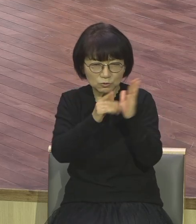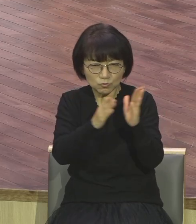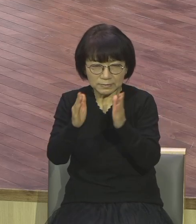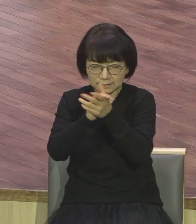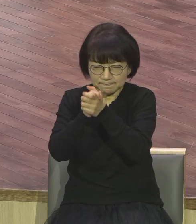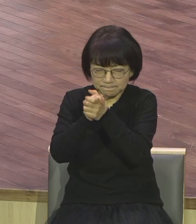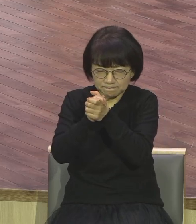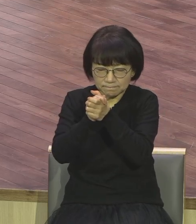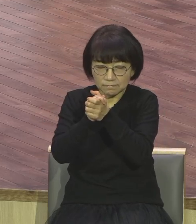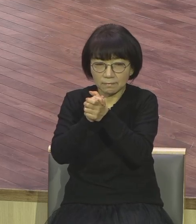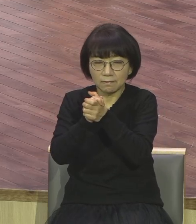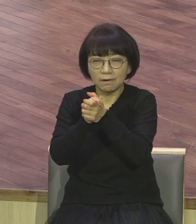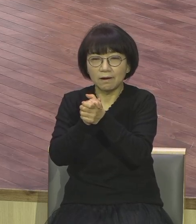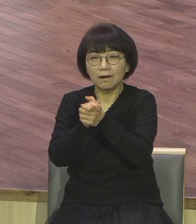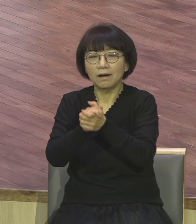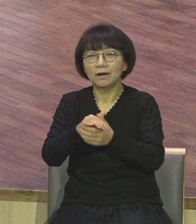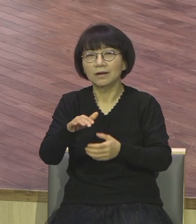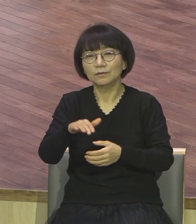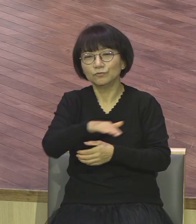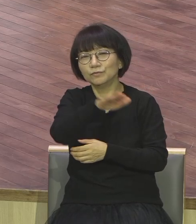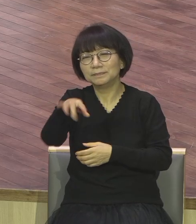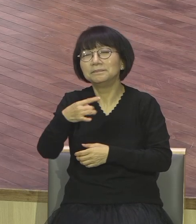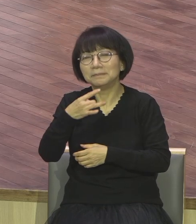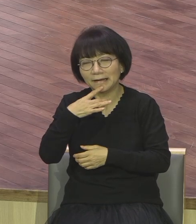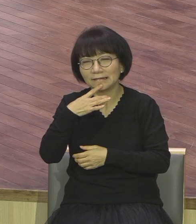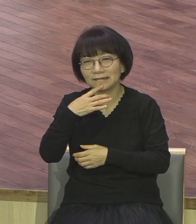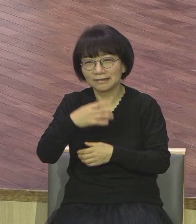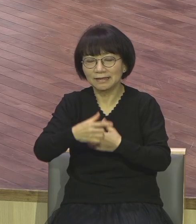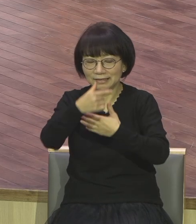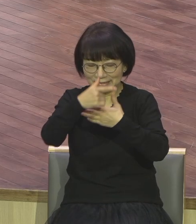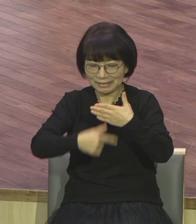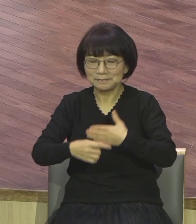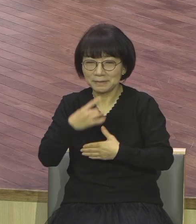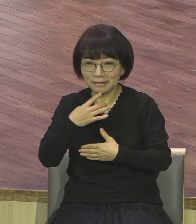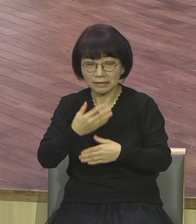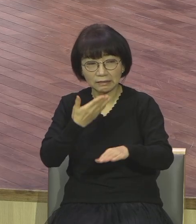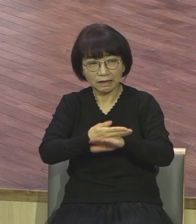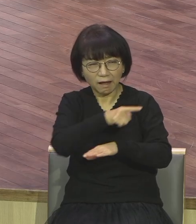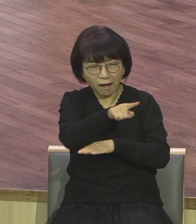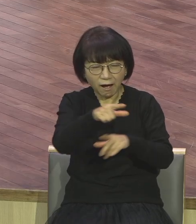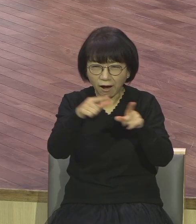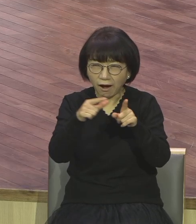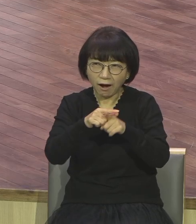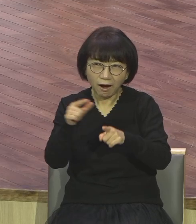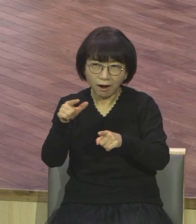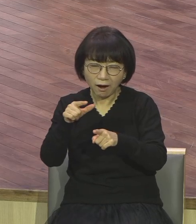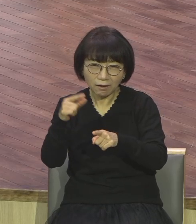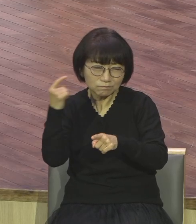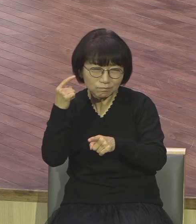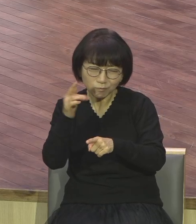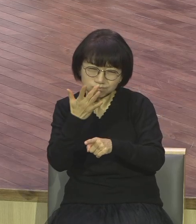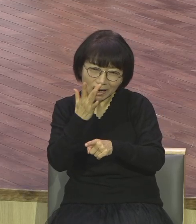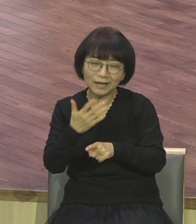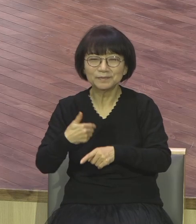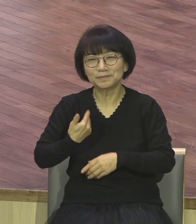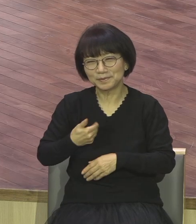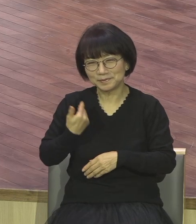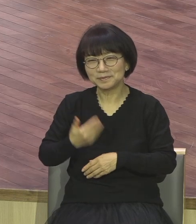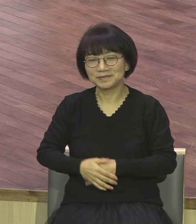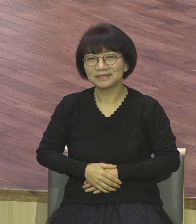거의 없습니다 여러분 이걸 모릅니다 용어 자체도 못 알아듣습니다 되고 안 되고는 우리는 상관없어요 우리 기도자 보고